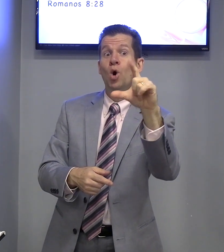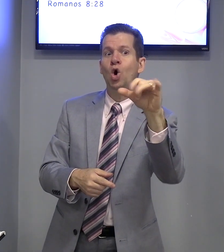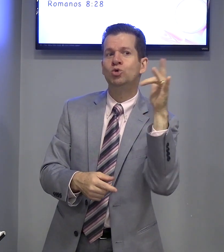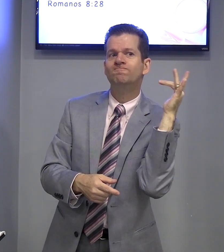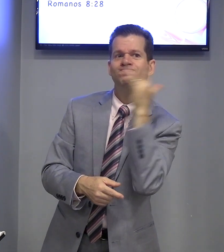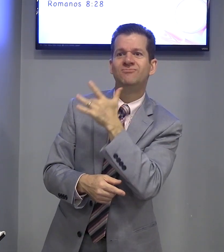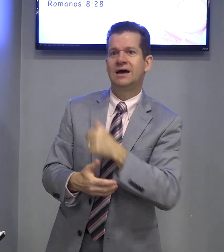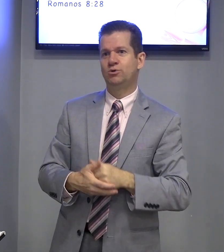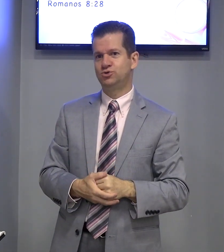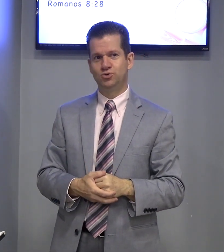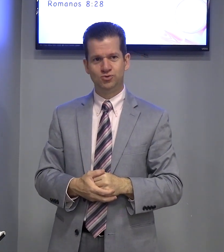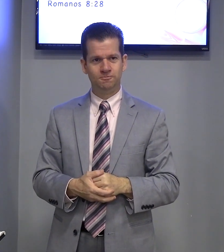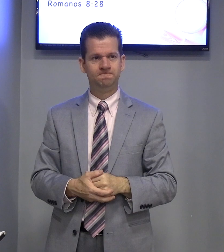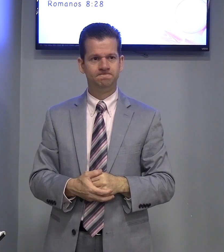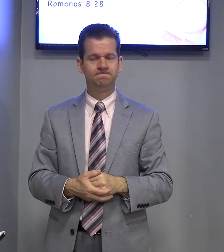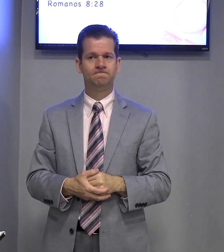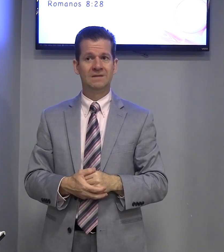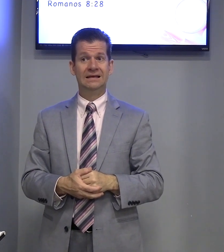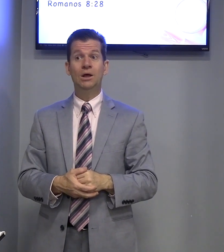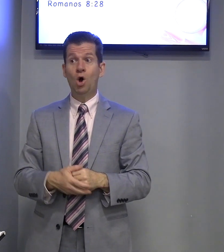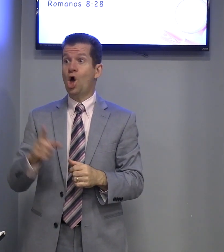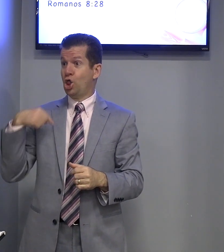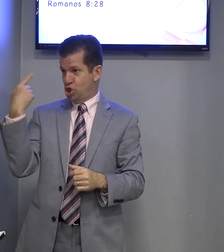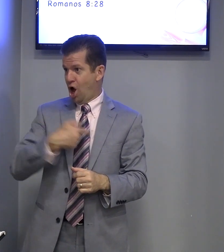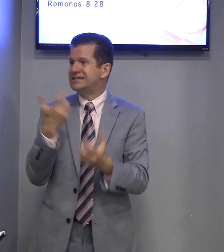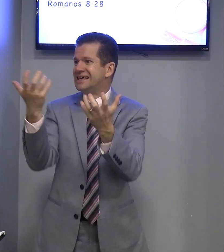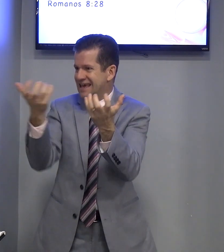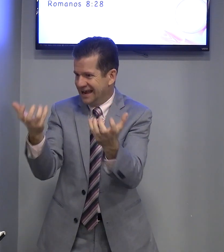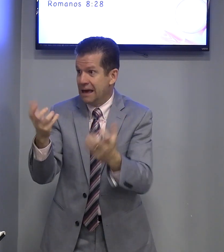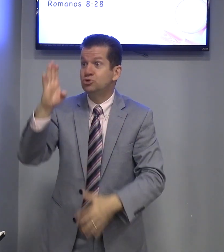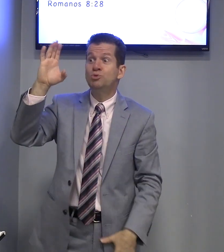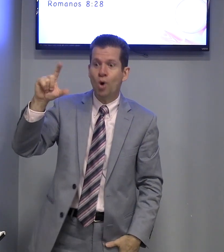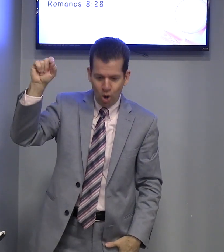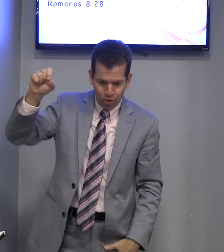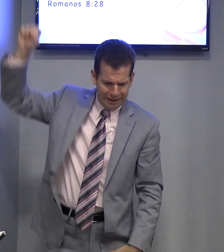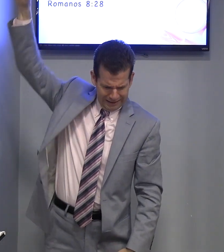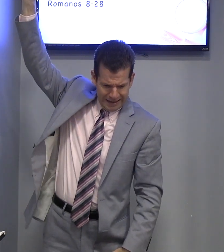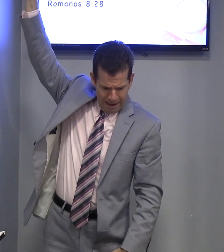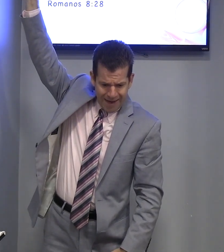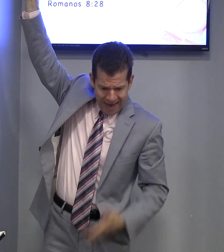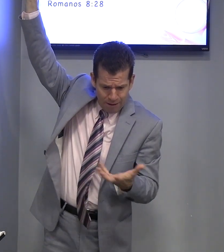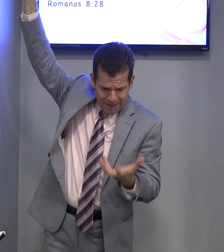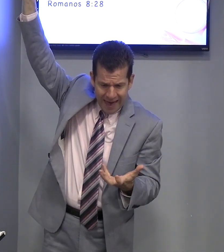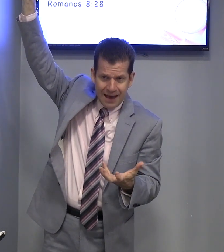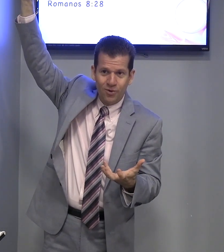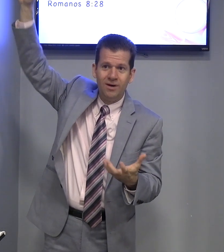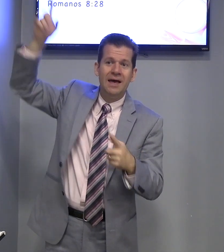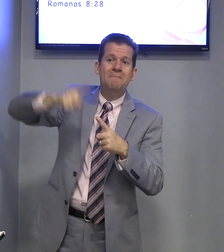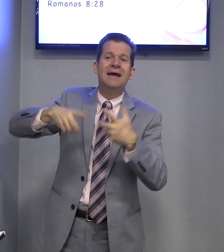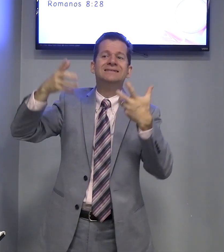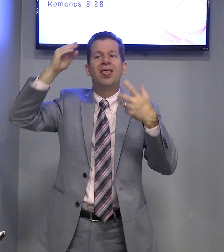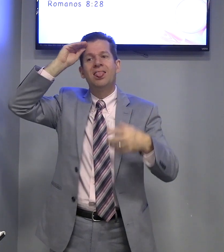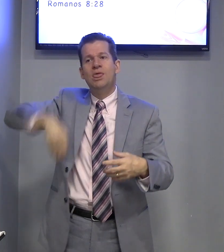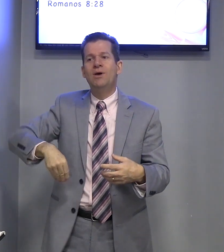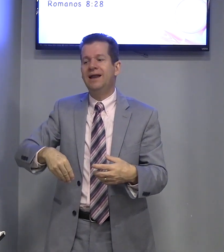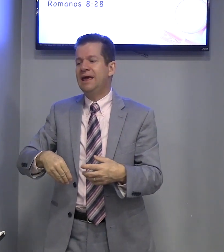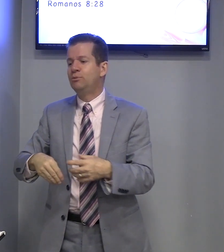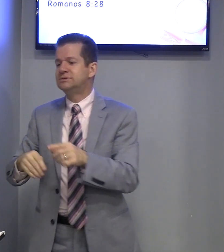bolo ficar gostoso. Então, nós queremos o bolo. Eu quero, quero. Mas, não queremos